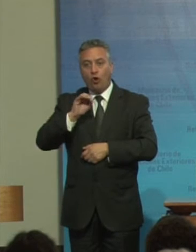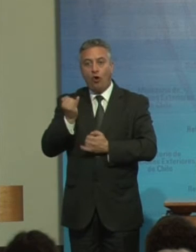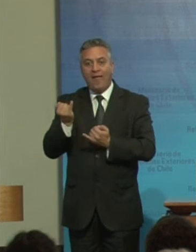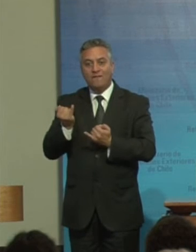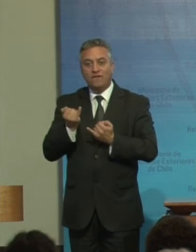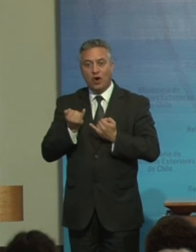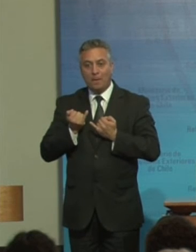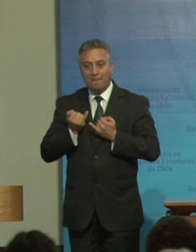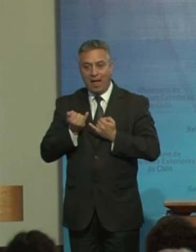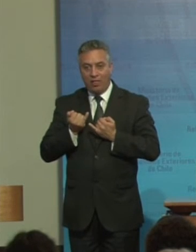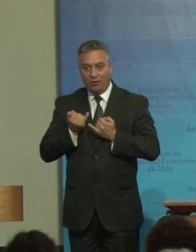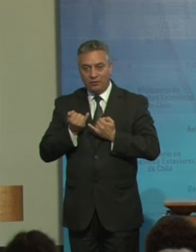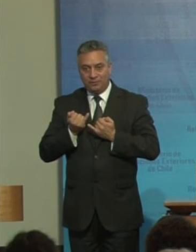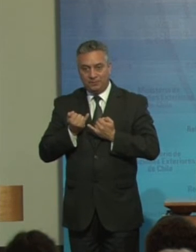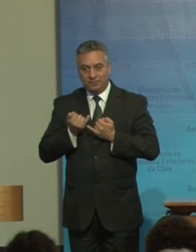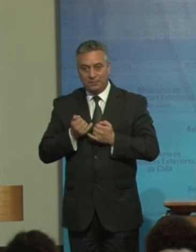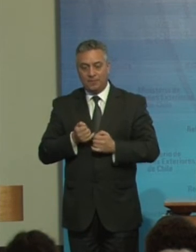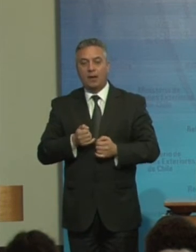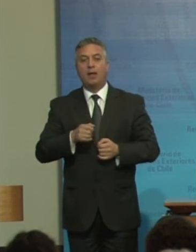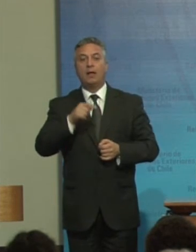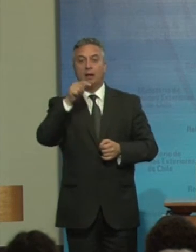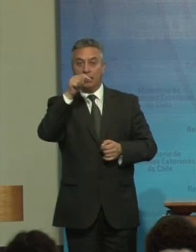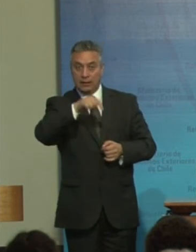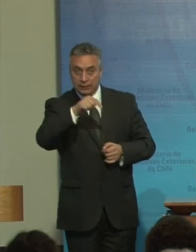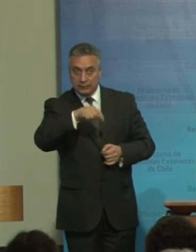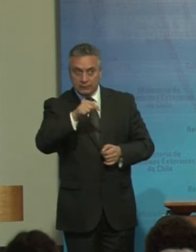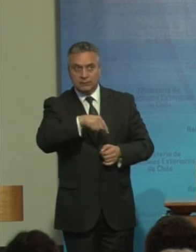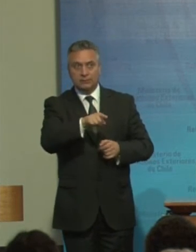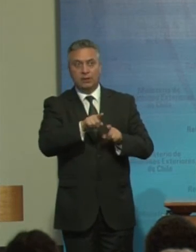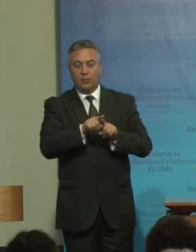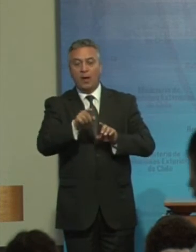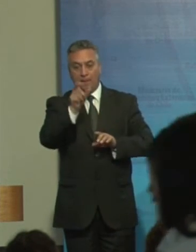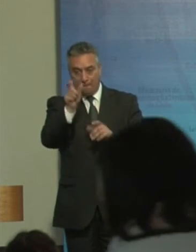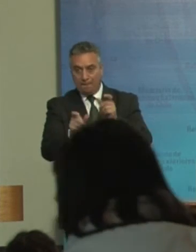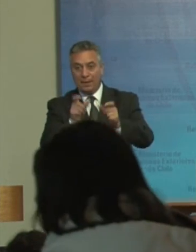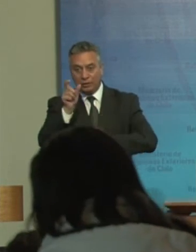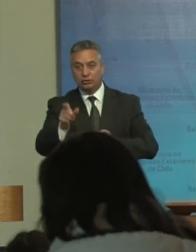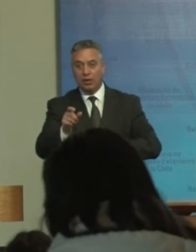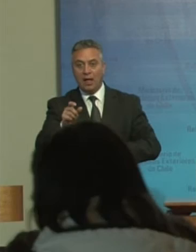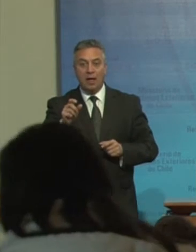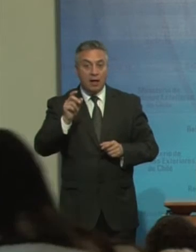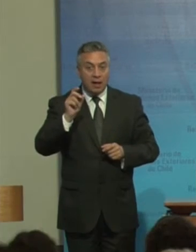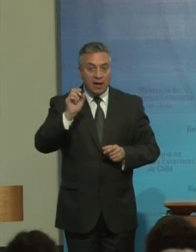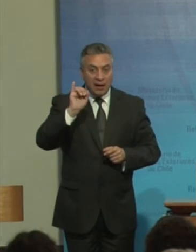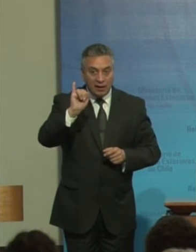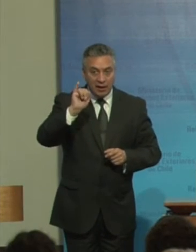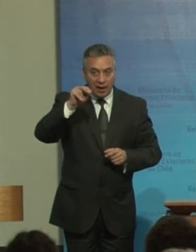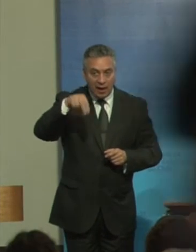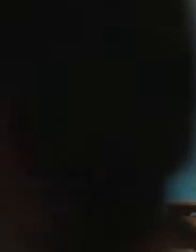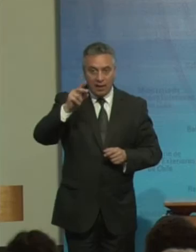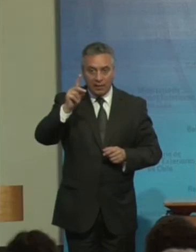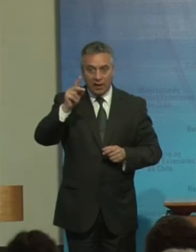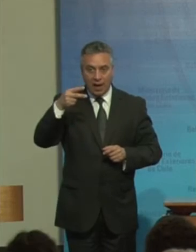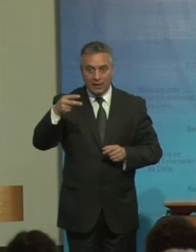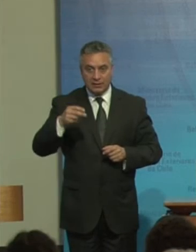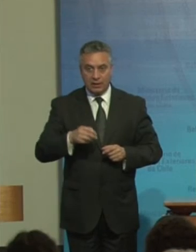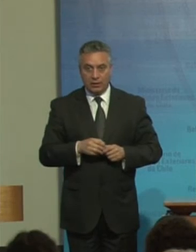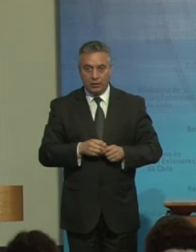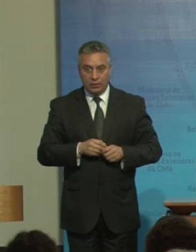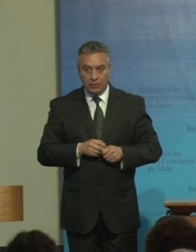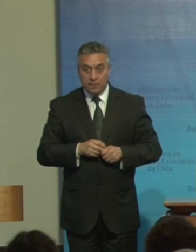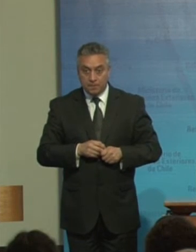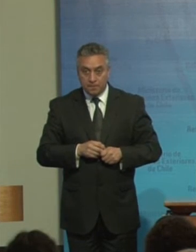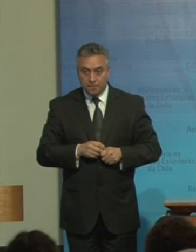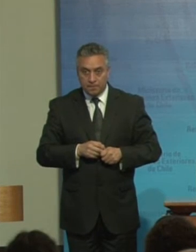Se debe Crear La defensoría De las personas De la discapacidad En el INDH Y Intensificar